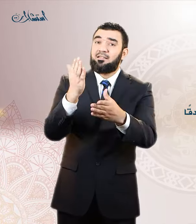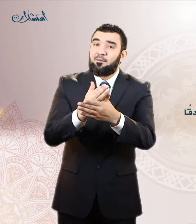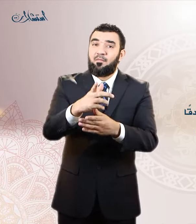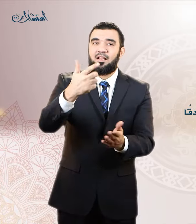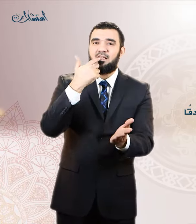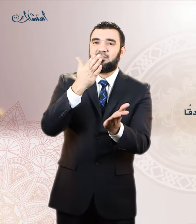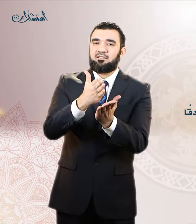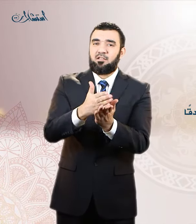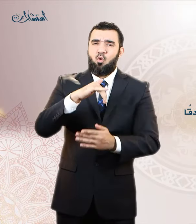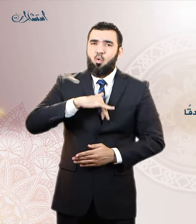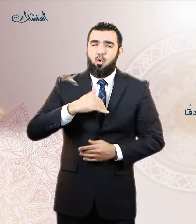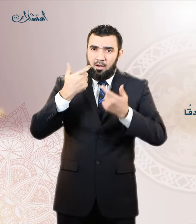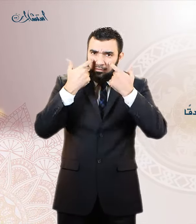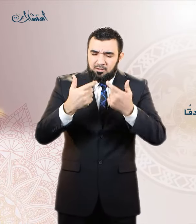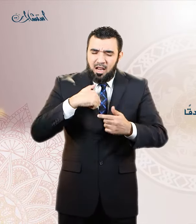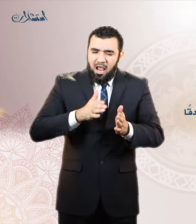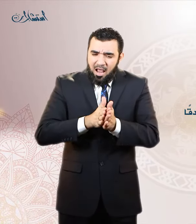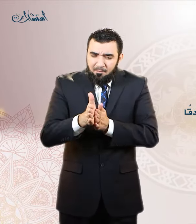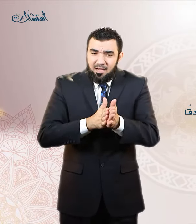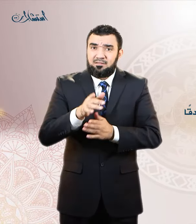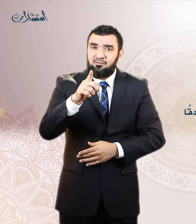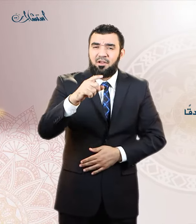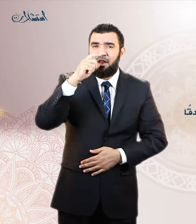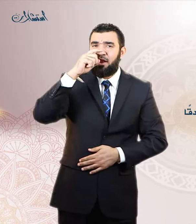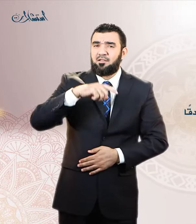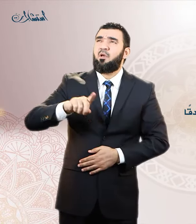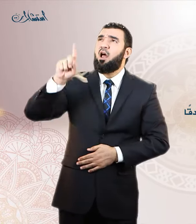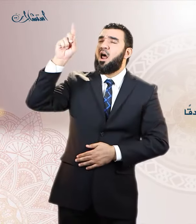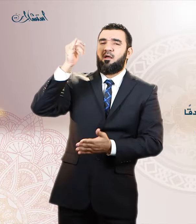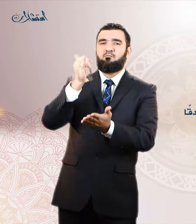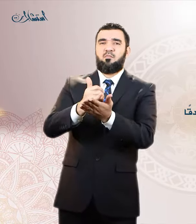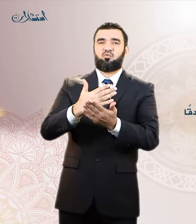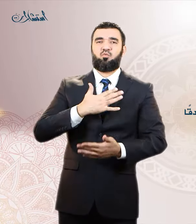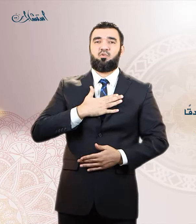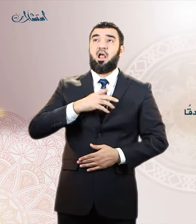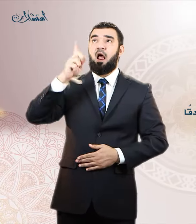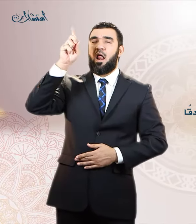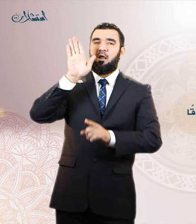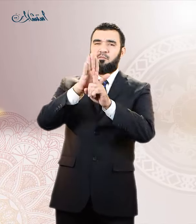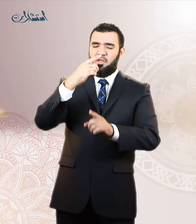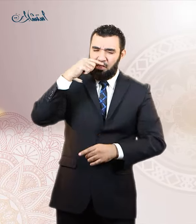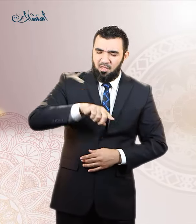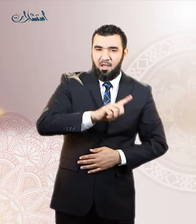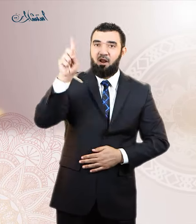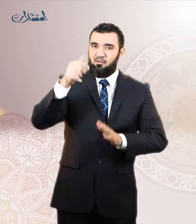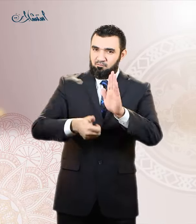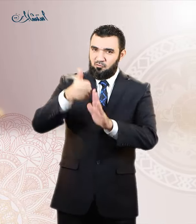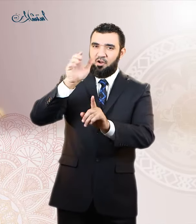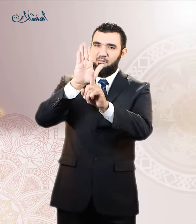على ذلك فان الله تعالى سيتولى عونك ولن يخذلك فانه سبحانه